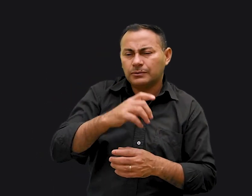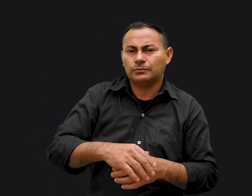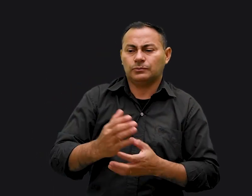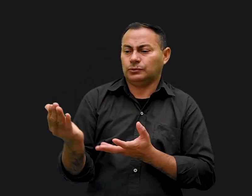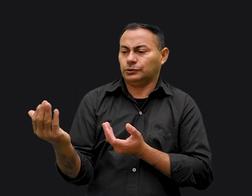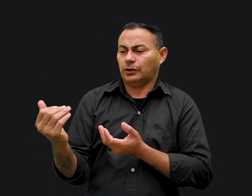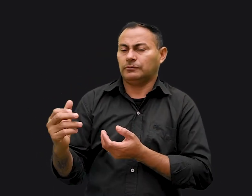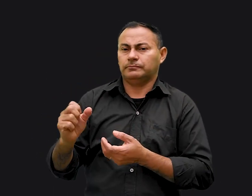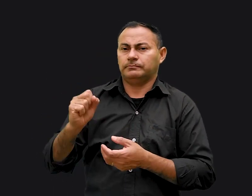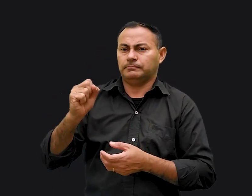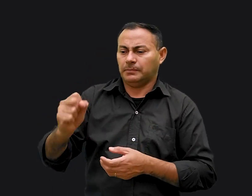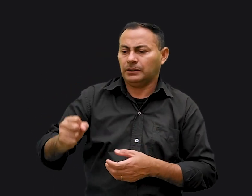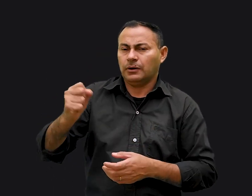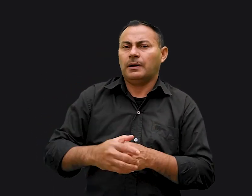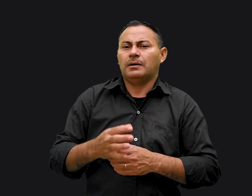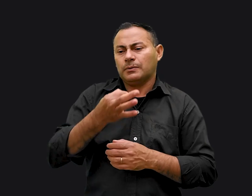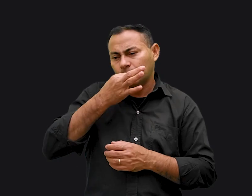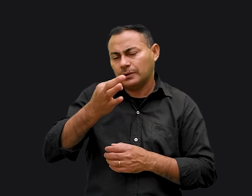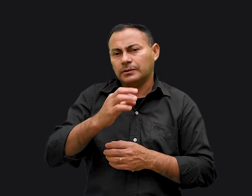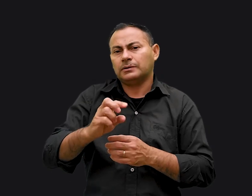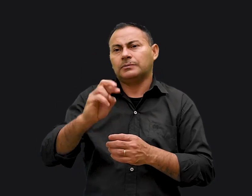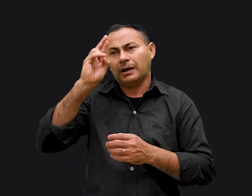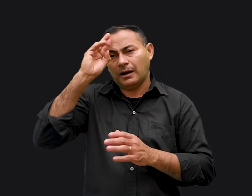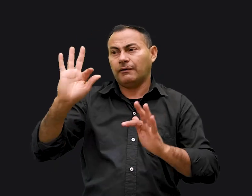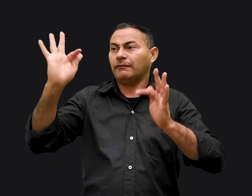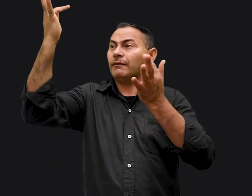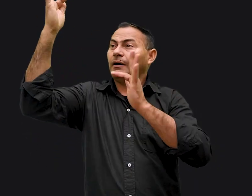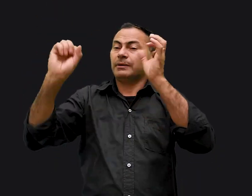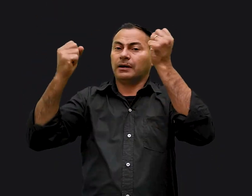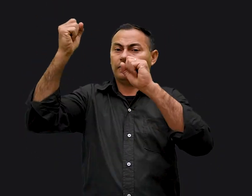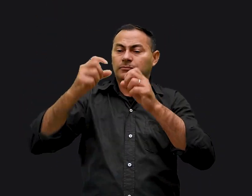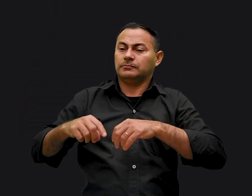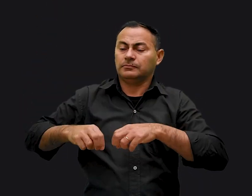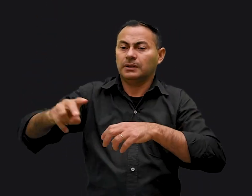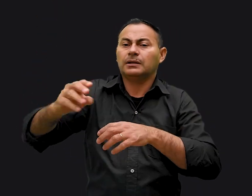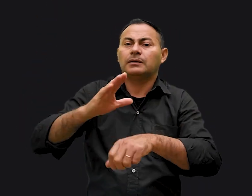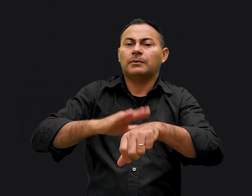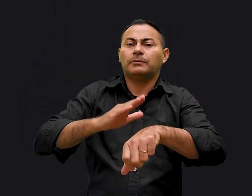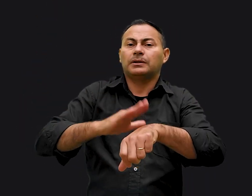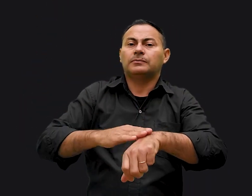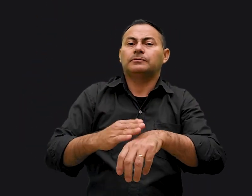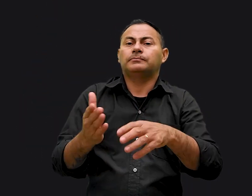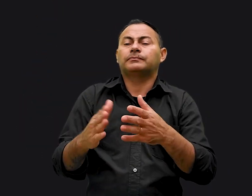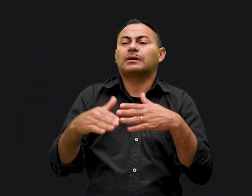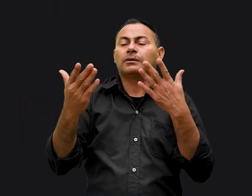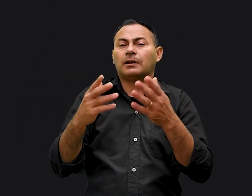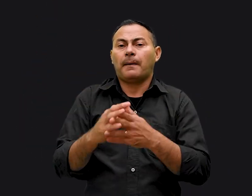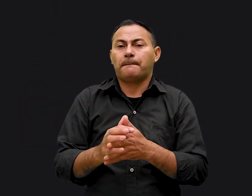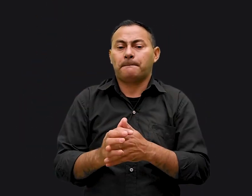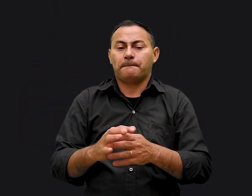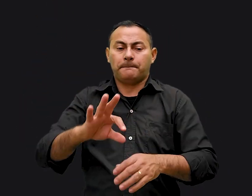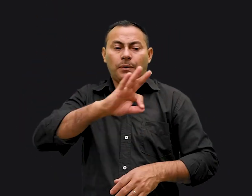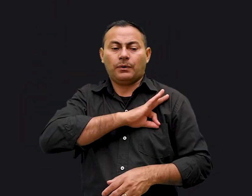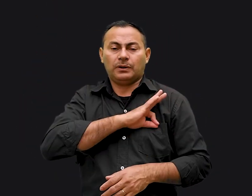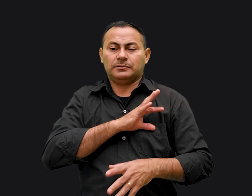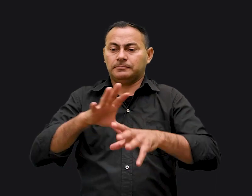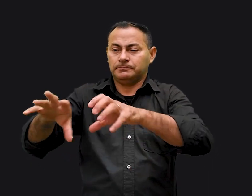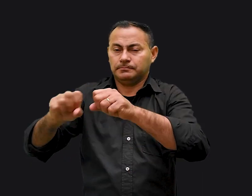pensou que aquela sirene Era um apito do meio dia de uma fábrica A qual ele estava passando naquele momento Quando a polícia finalmente o pegou